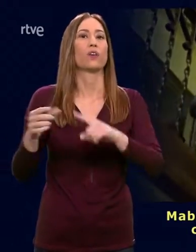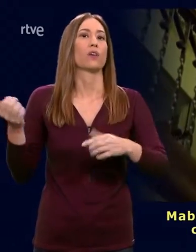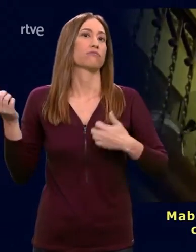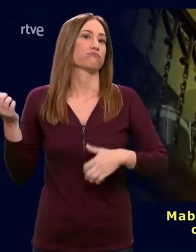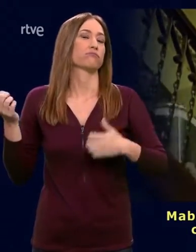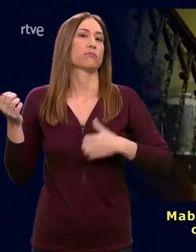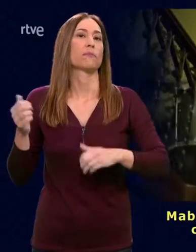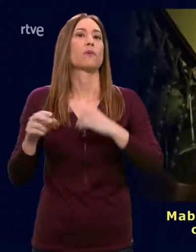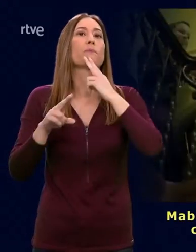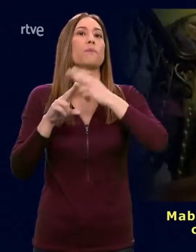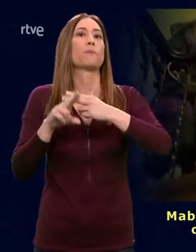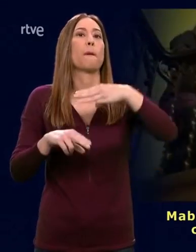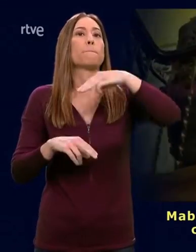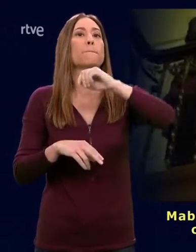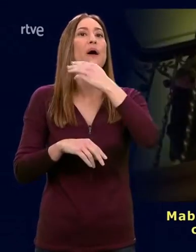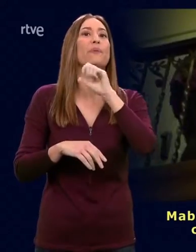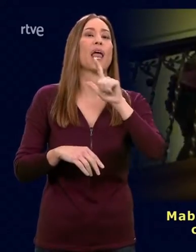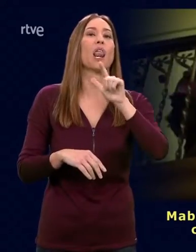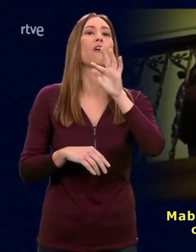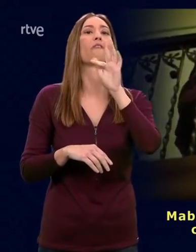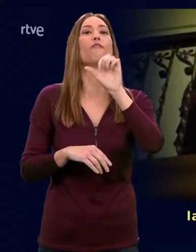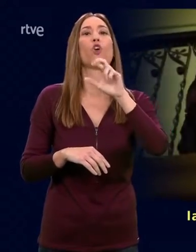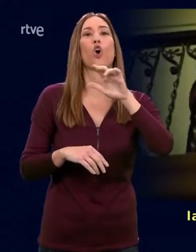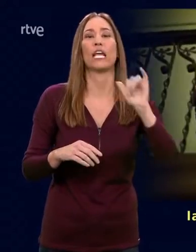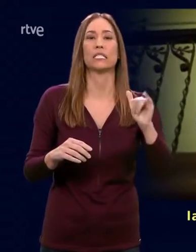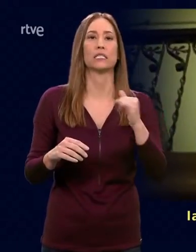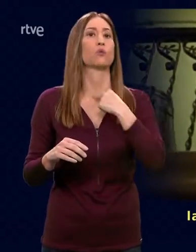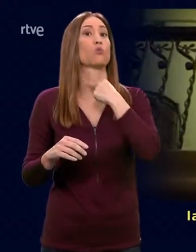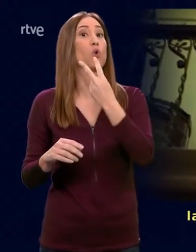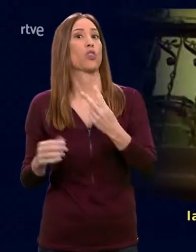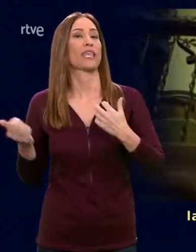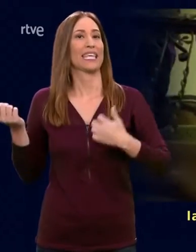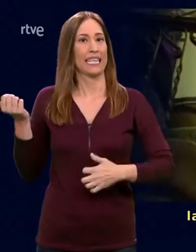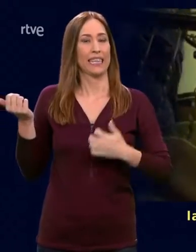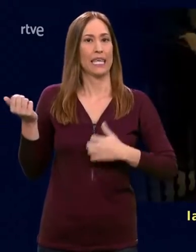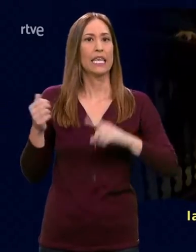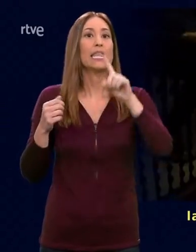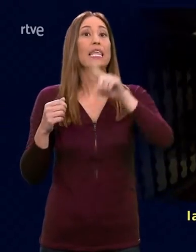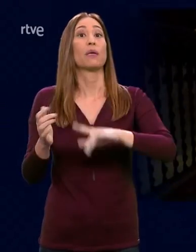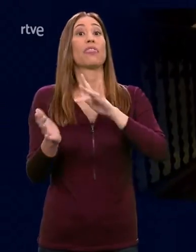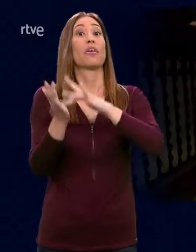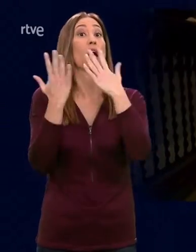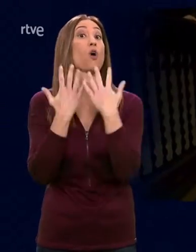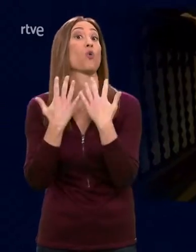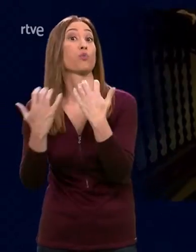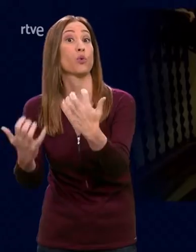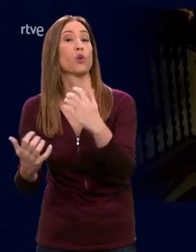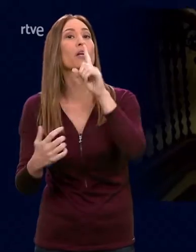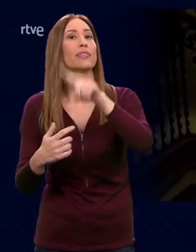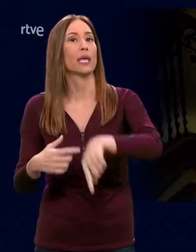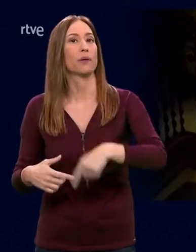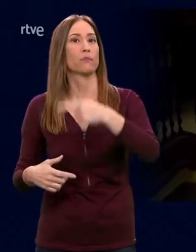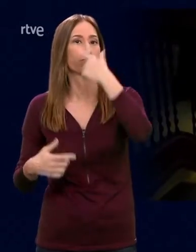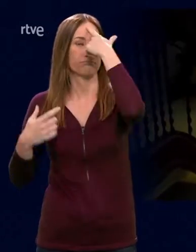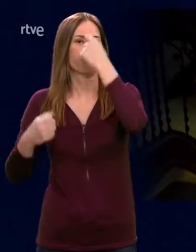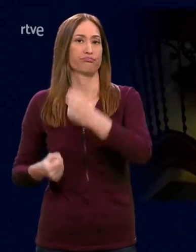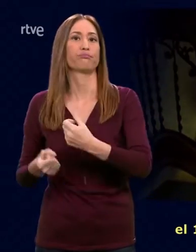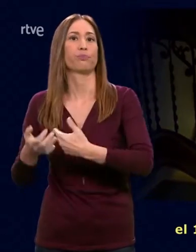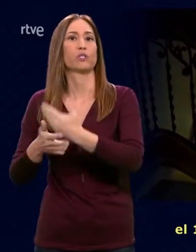un acústico con su guitarra. Además, la cantante responderá a las preguntas de la periodista musical Nuria Martorell y de sus fans. La